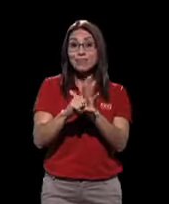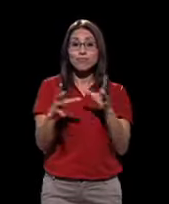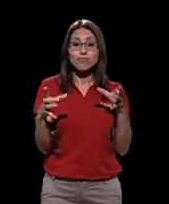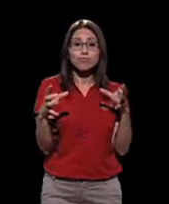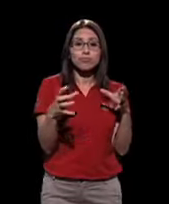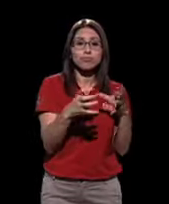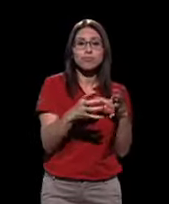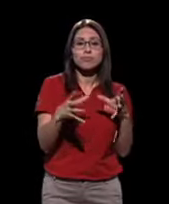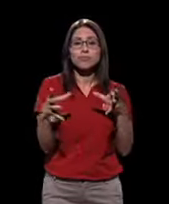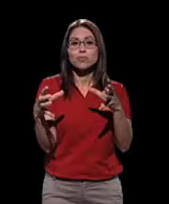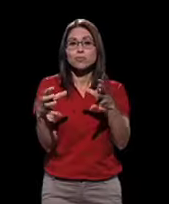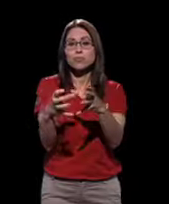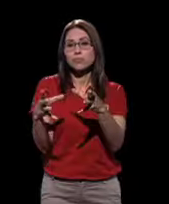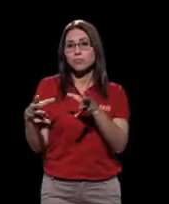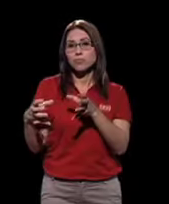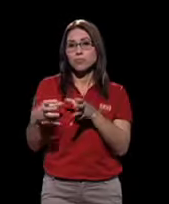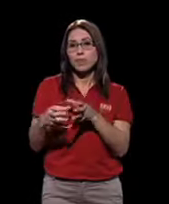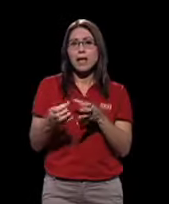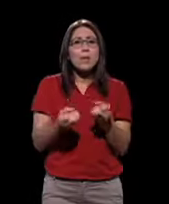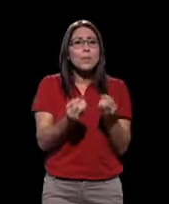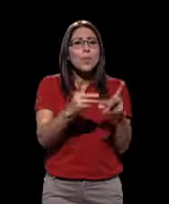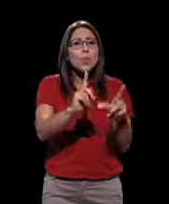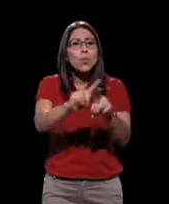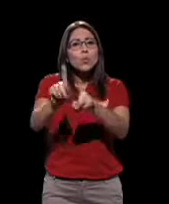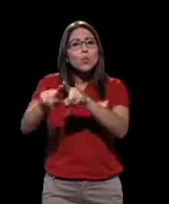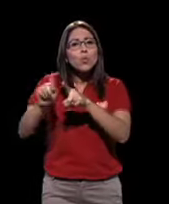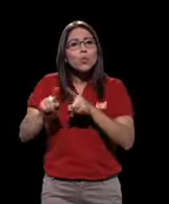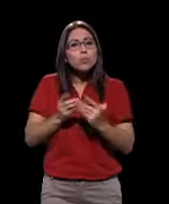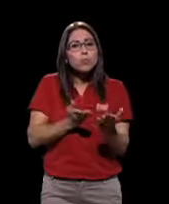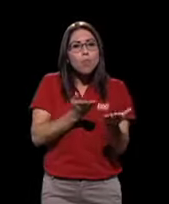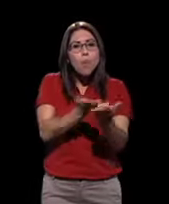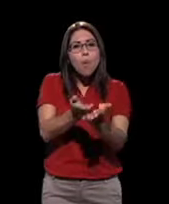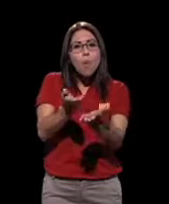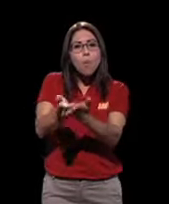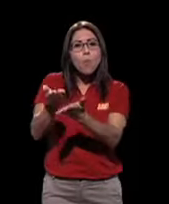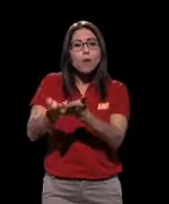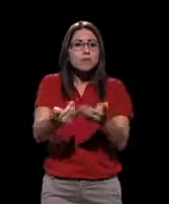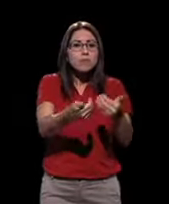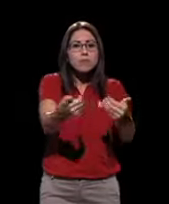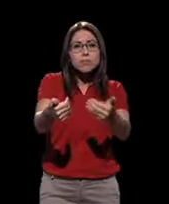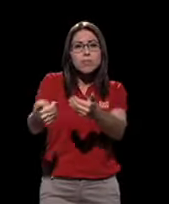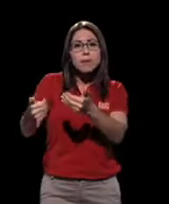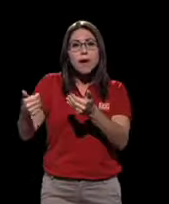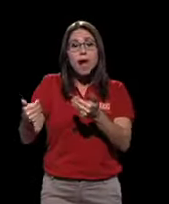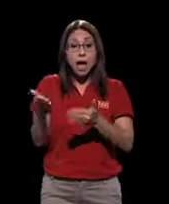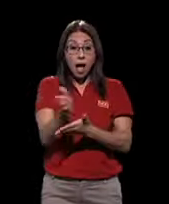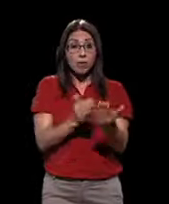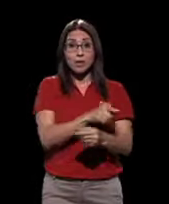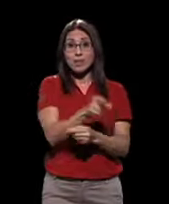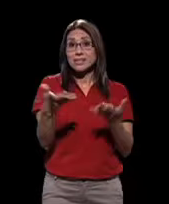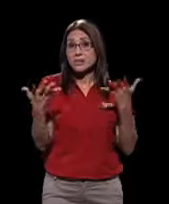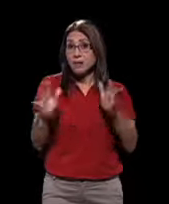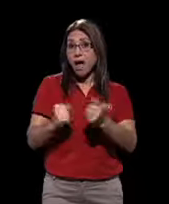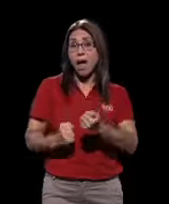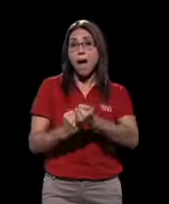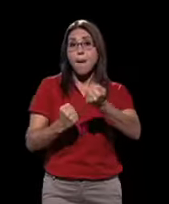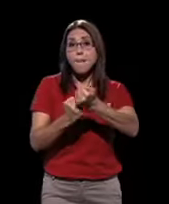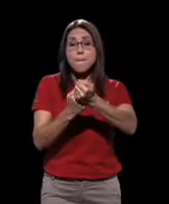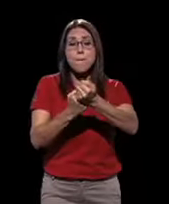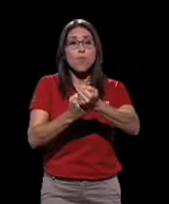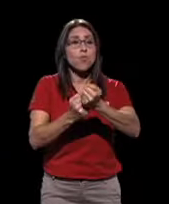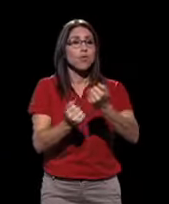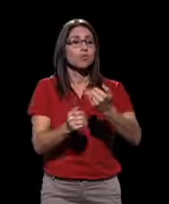existen. Existen muchas propuestas muy variadas. Algunas tienen apoyo o fundamento técnico,